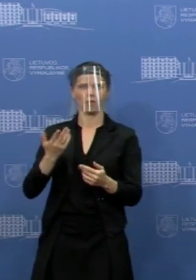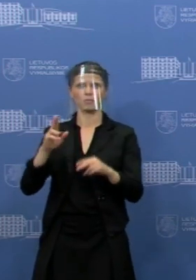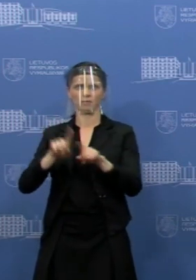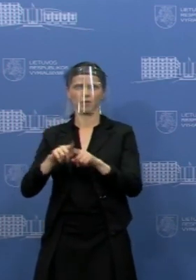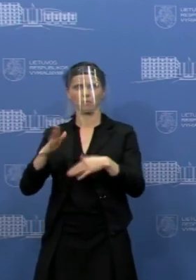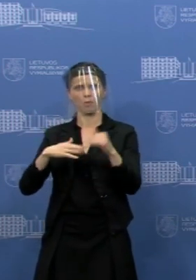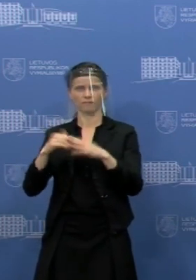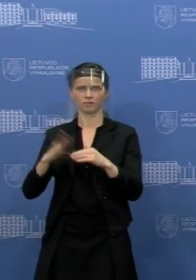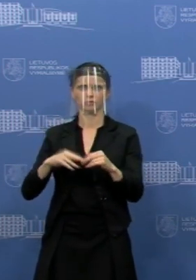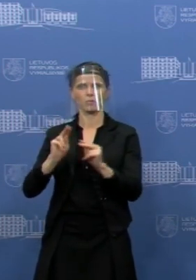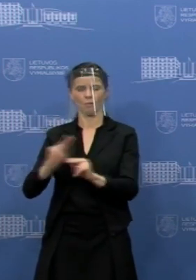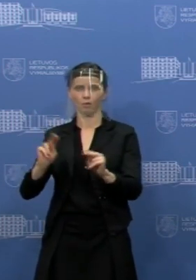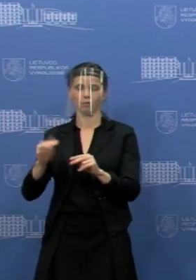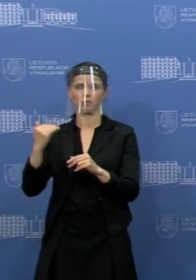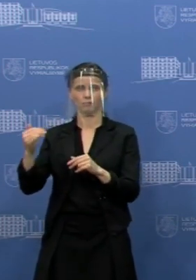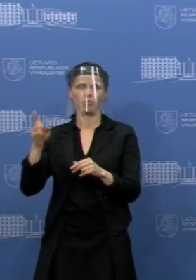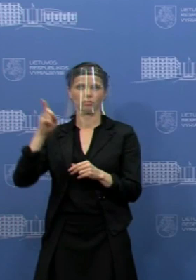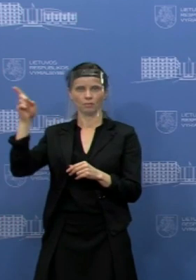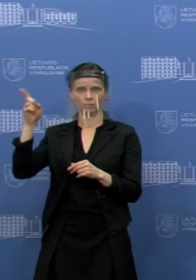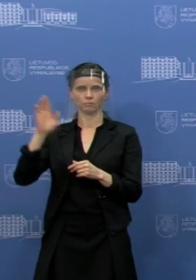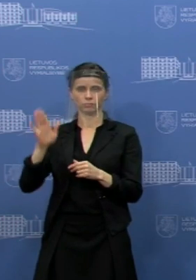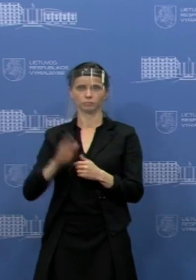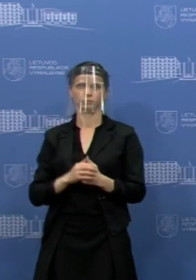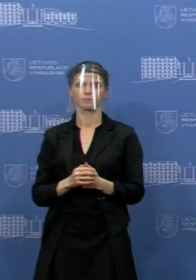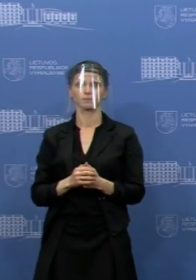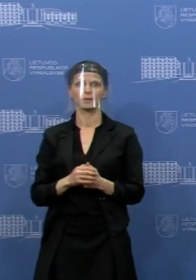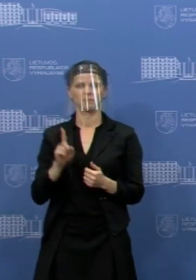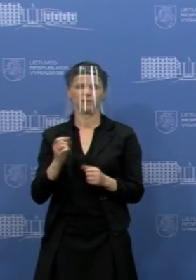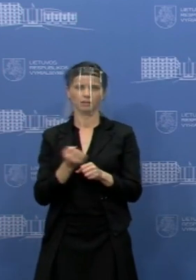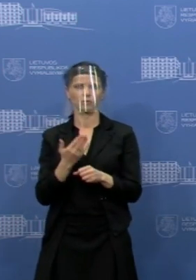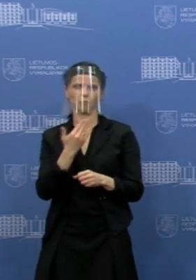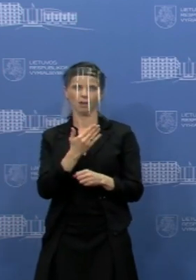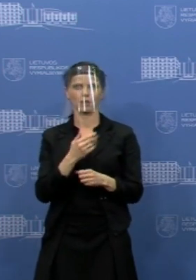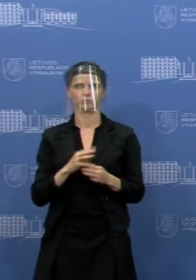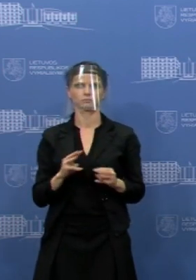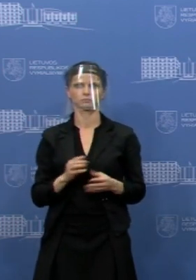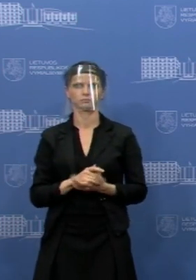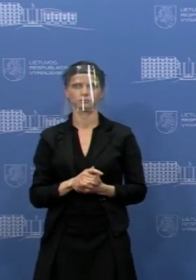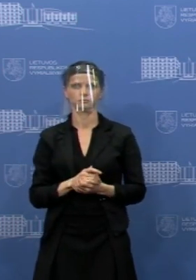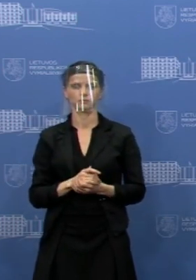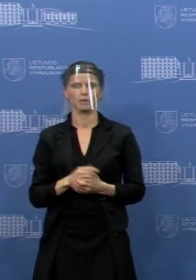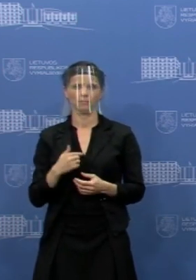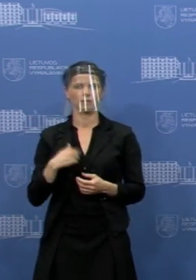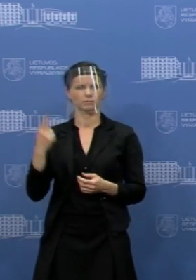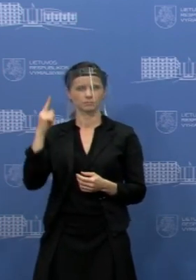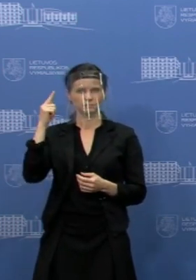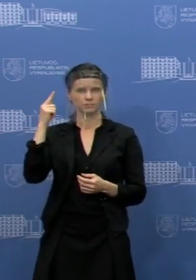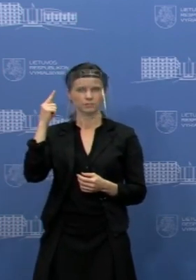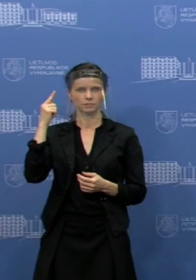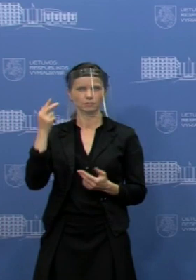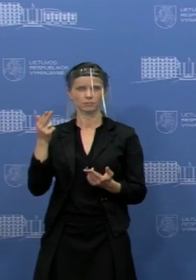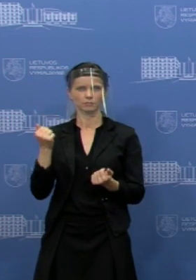mokymo, bet reikėtų iš tikrųjų pasitikslinti. Kiek prisimenu, yra